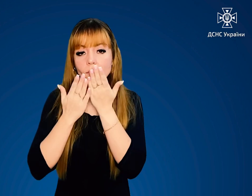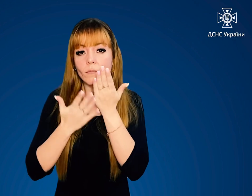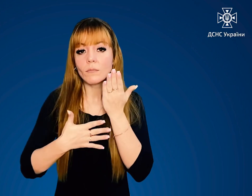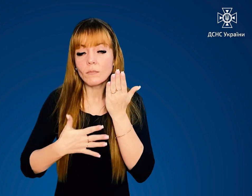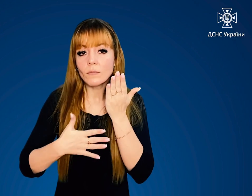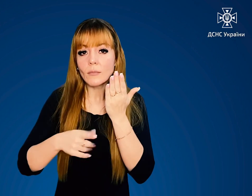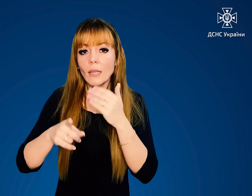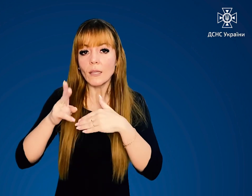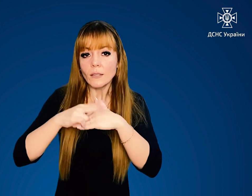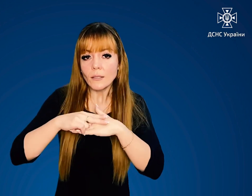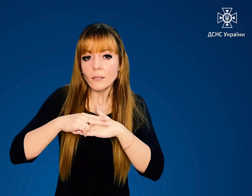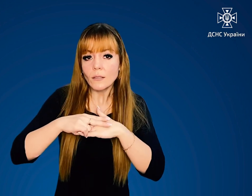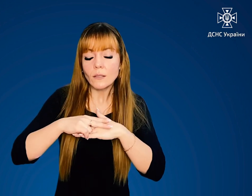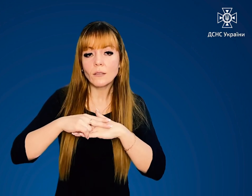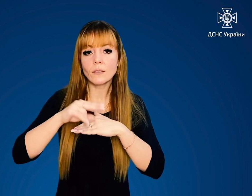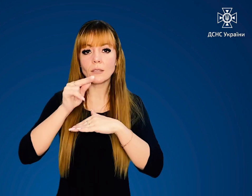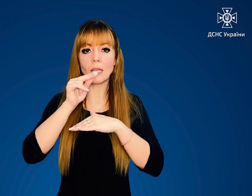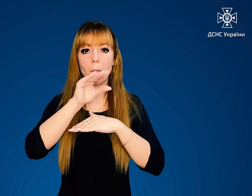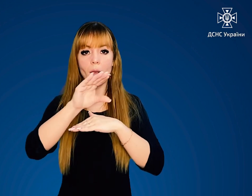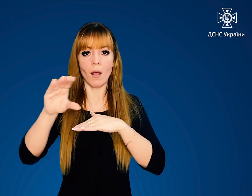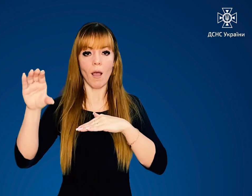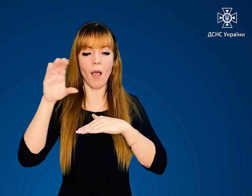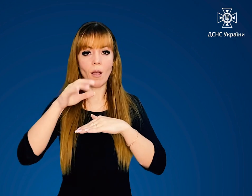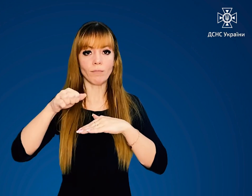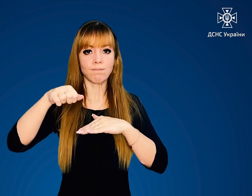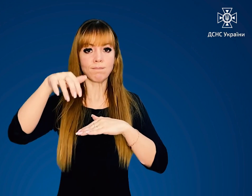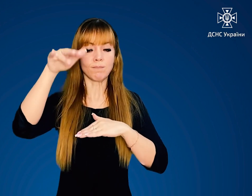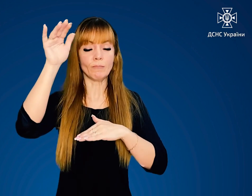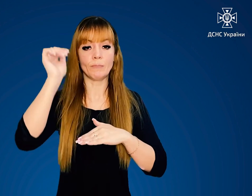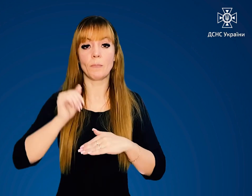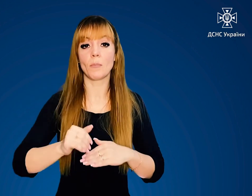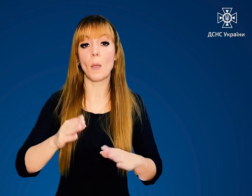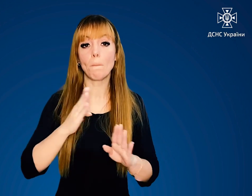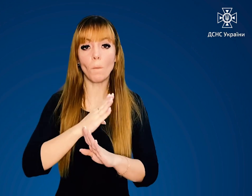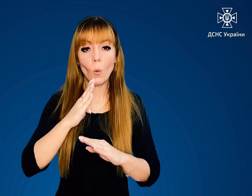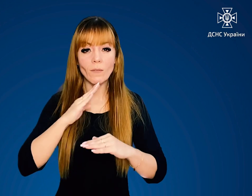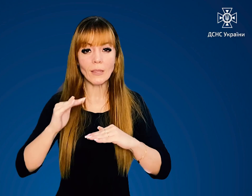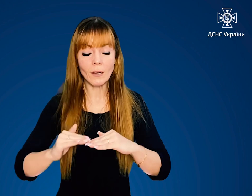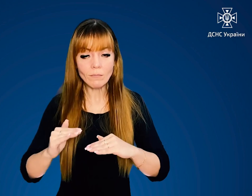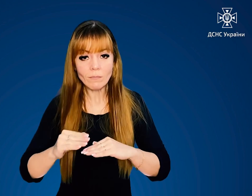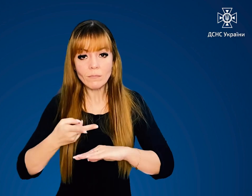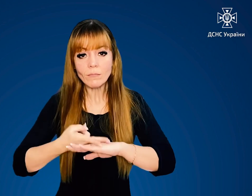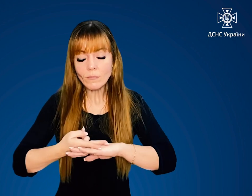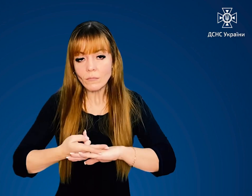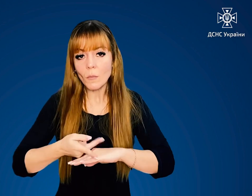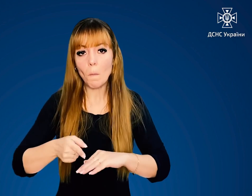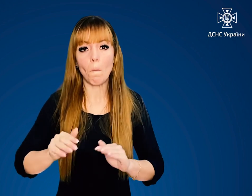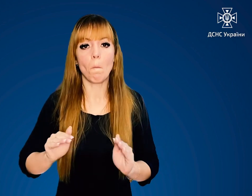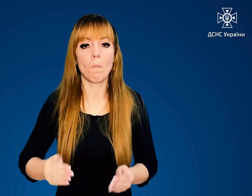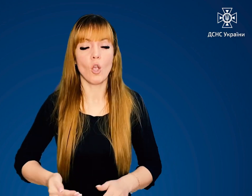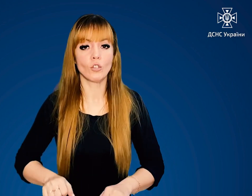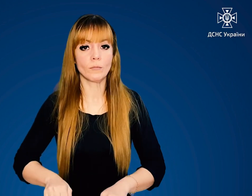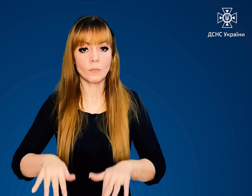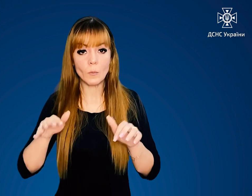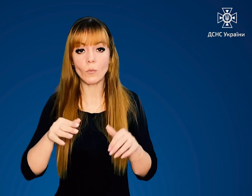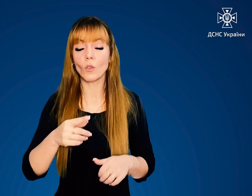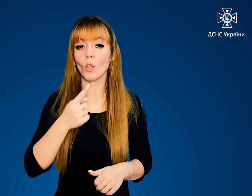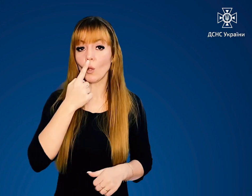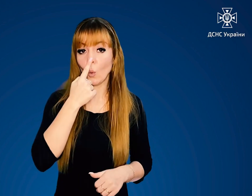що знаходиться низько над поверхною землі. Повітря тут менш задимлене, рот і ніс